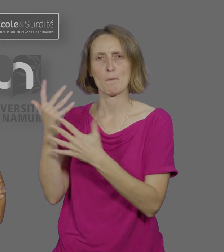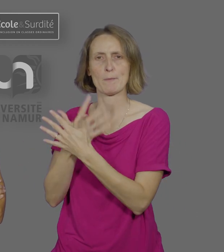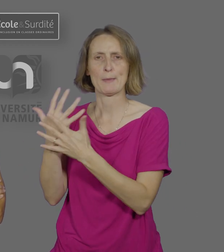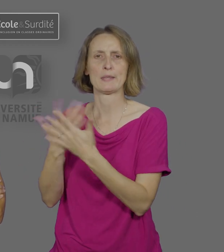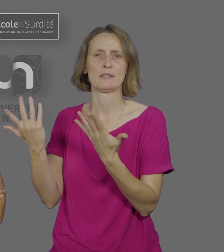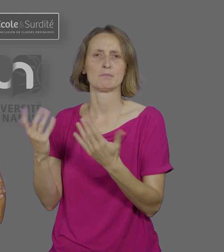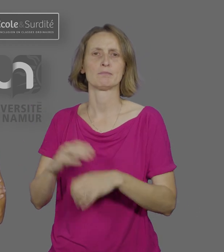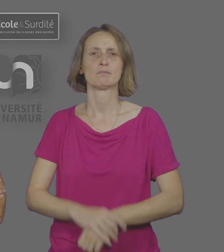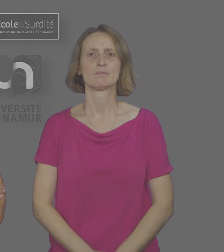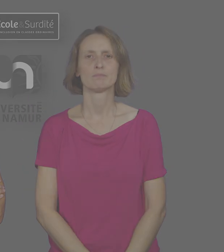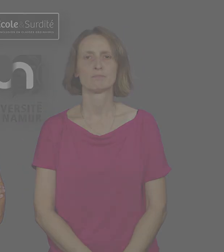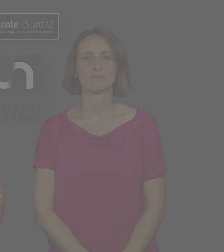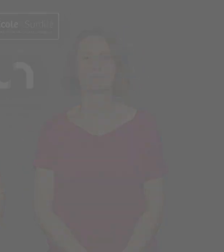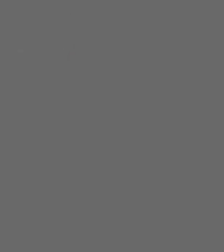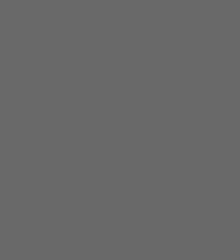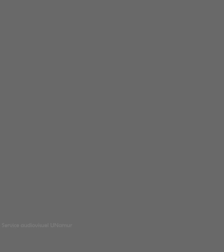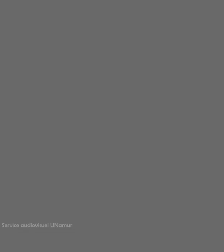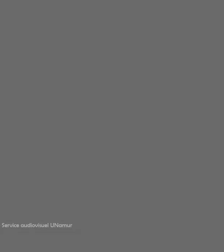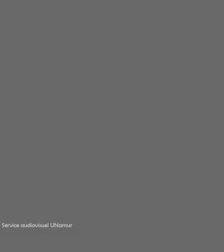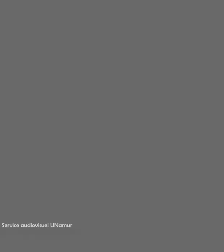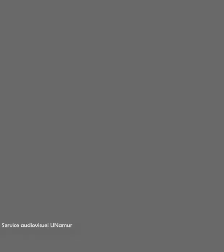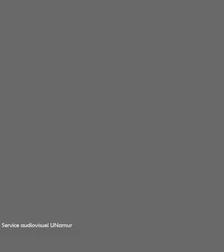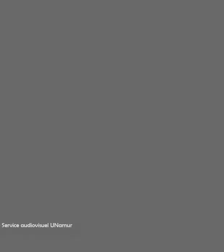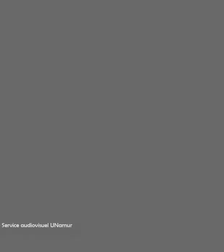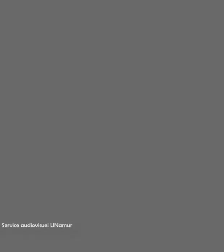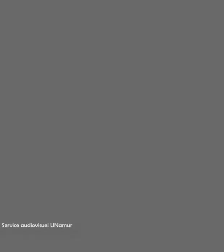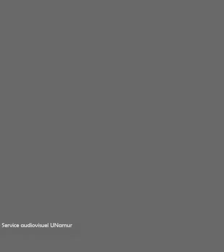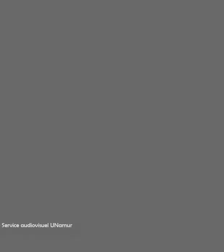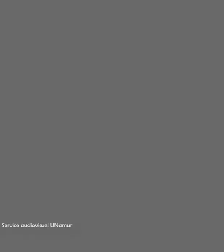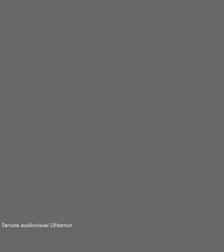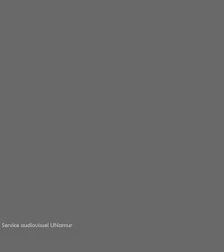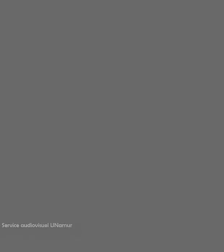pour la lecture et à l'enseignement de l'enseignement de la à'enseignement de Sous